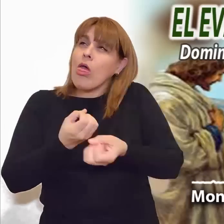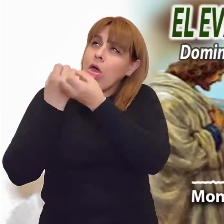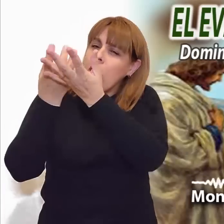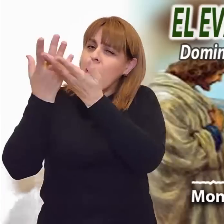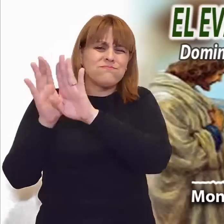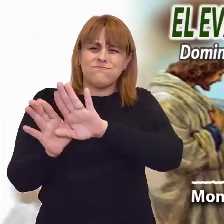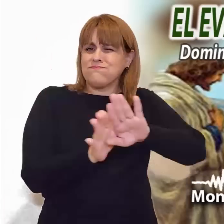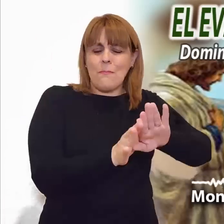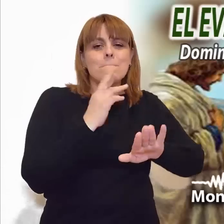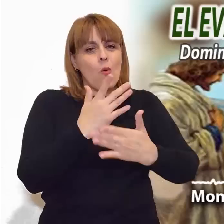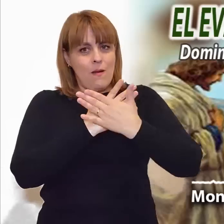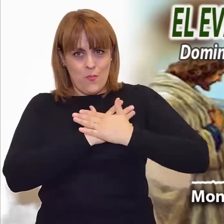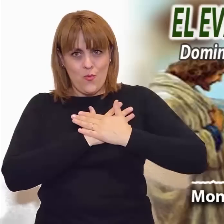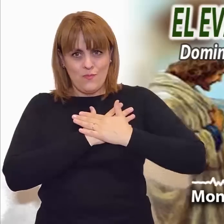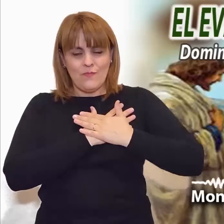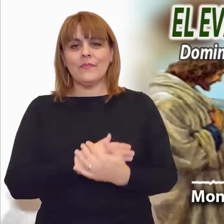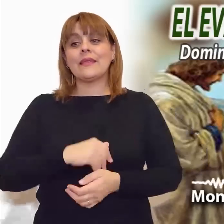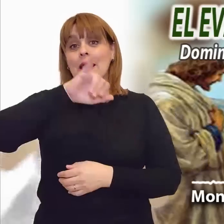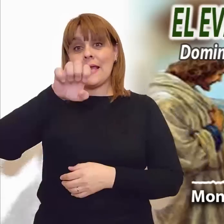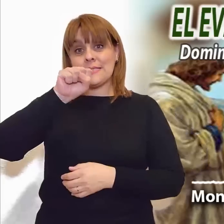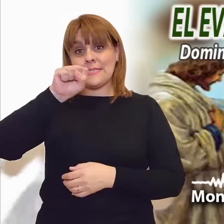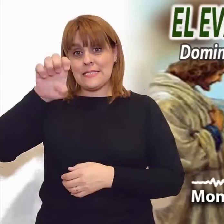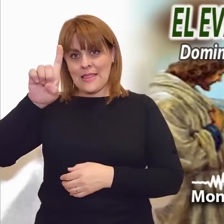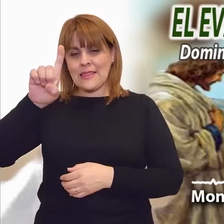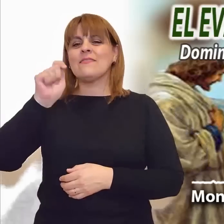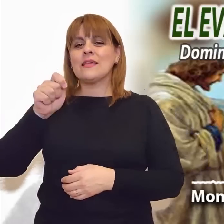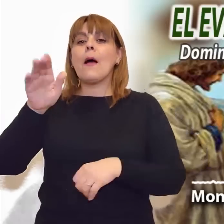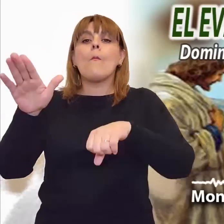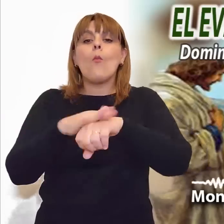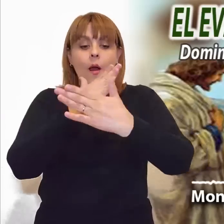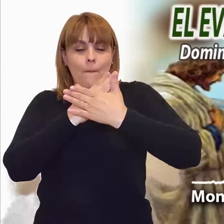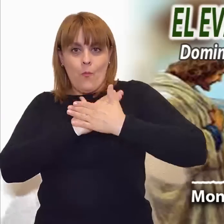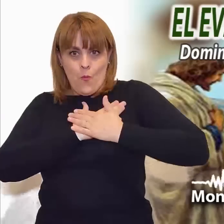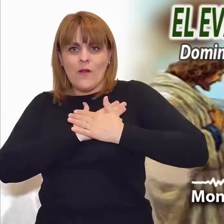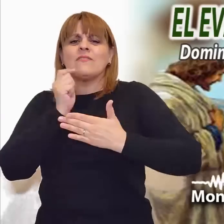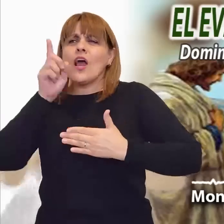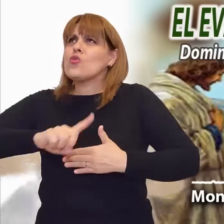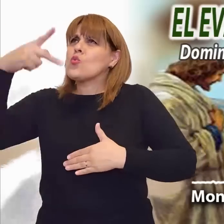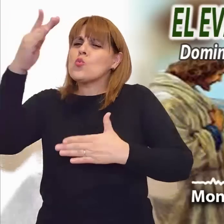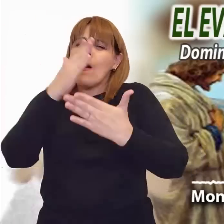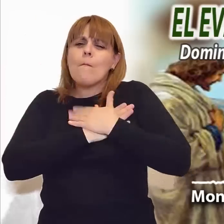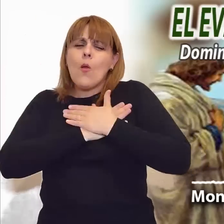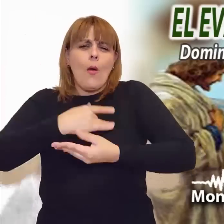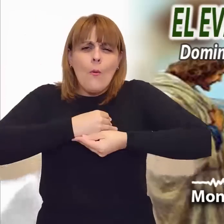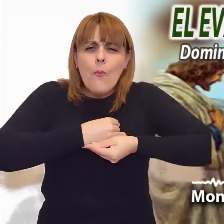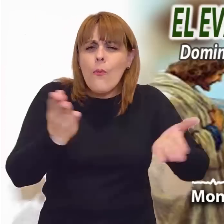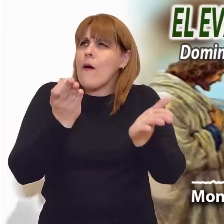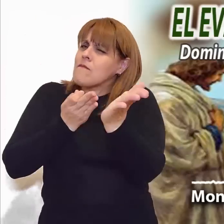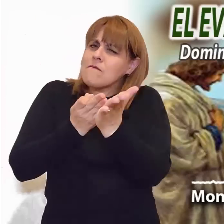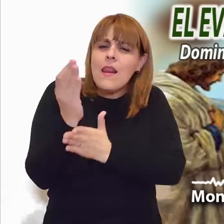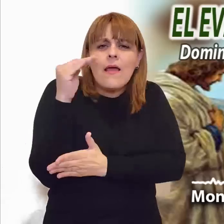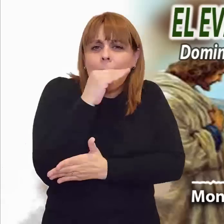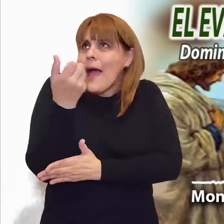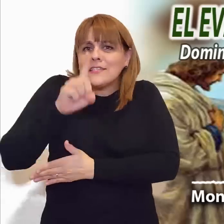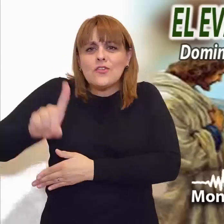profundo de su misión. No es una religión facilona y sin compromisos, pero tampoco el seguimiento de Jesús